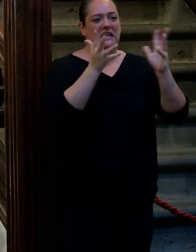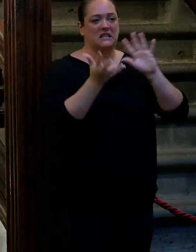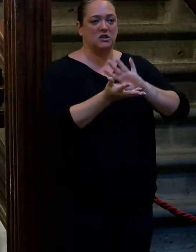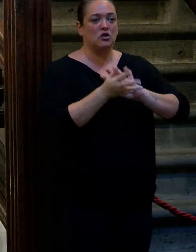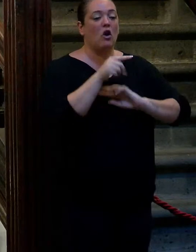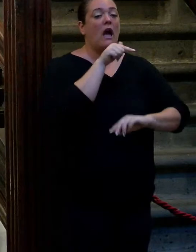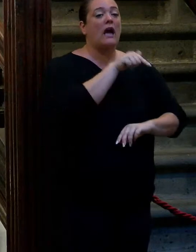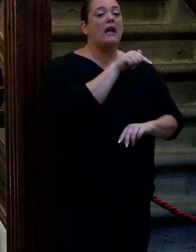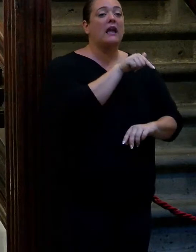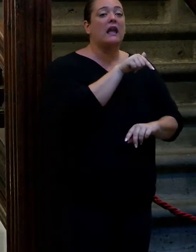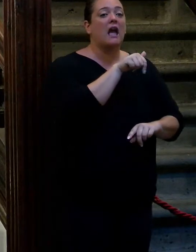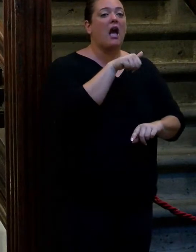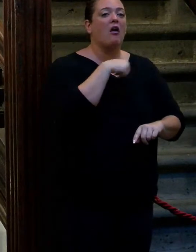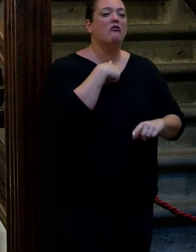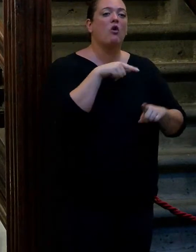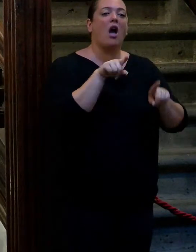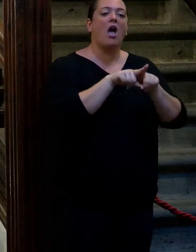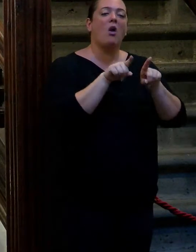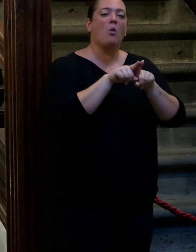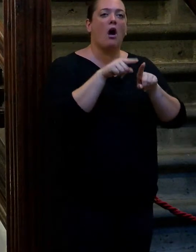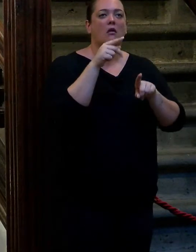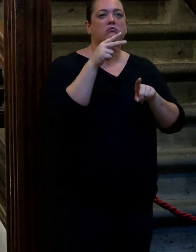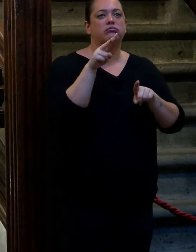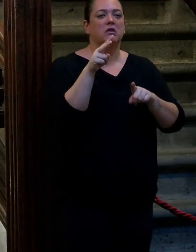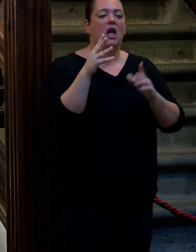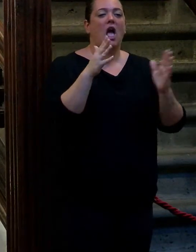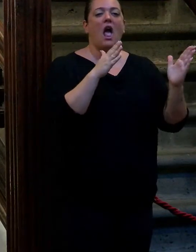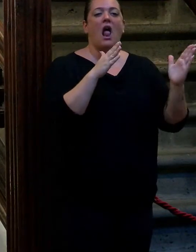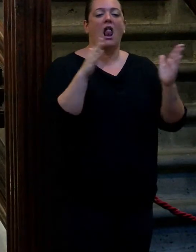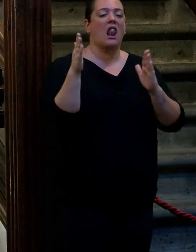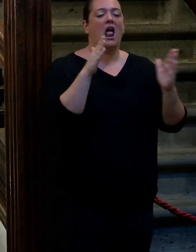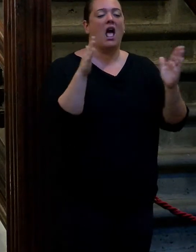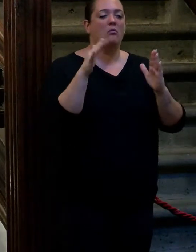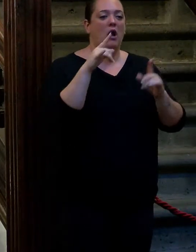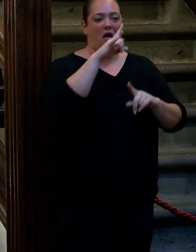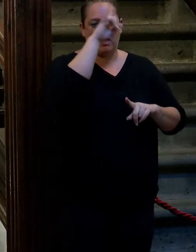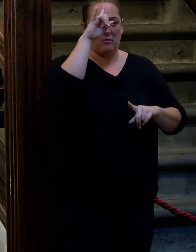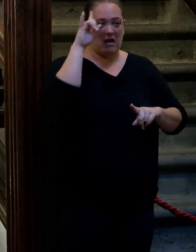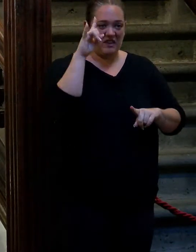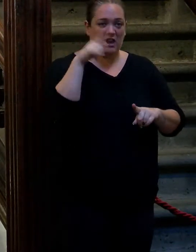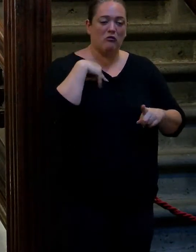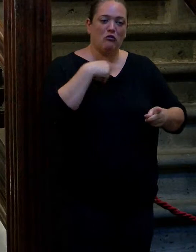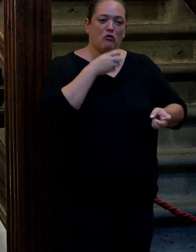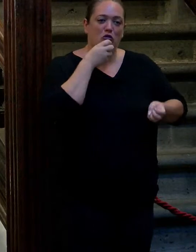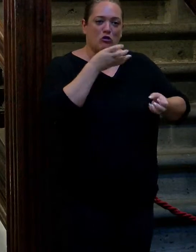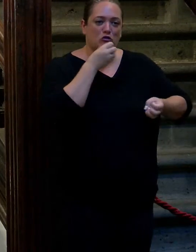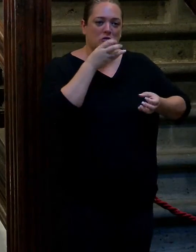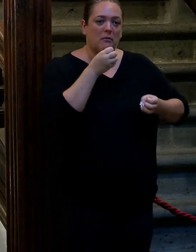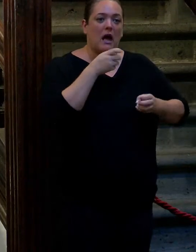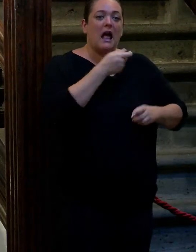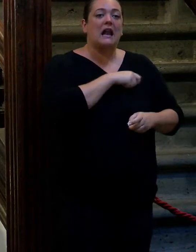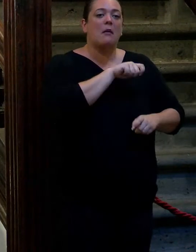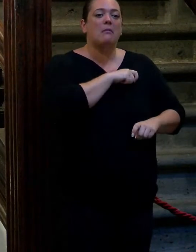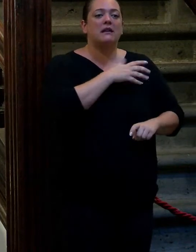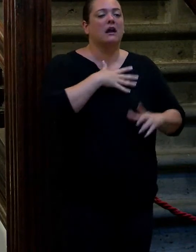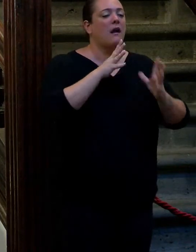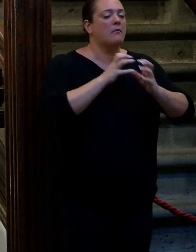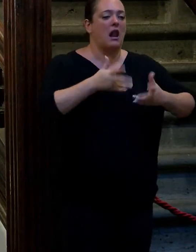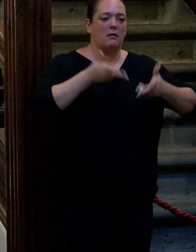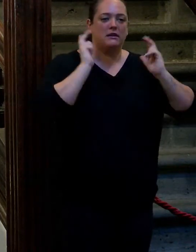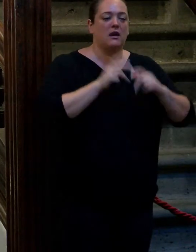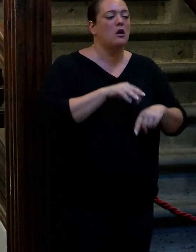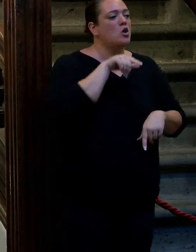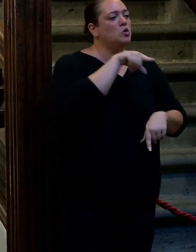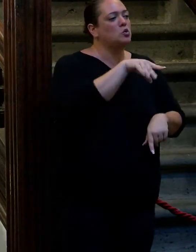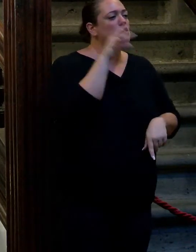fue el narrador más contemporáneo de aquello que sucedía en el Madrid y en la España de aquella época la España que tenía ansias de libertad pero tú eres